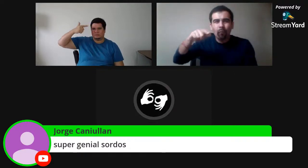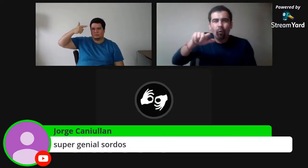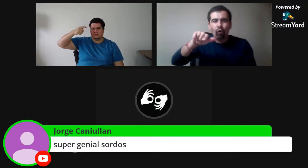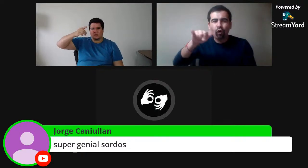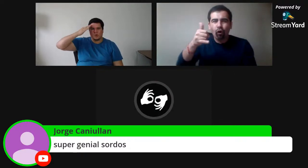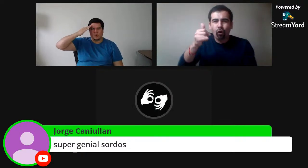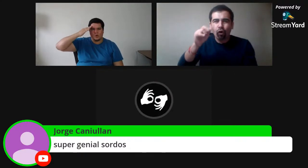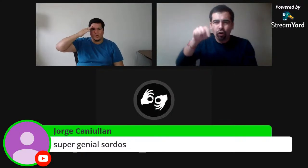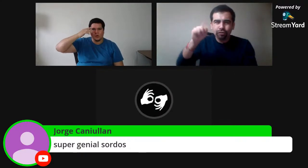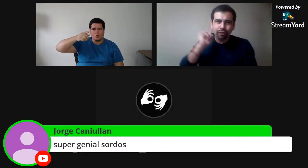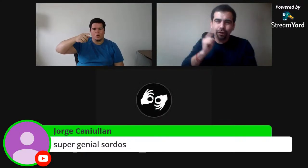Chile, estaba Chile.